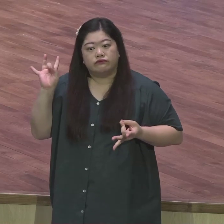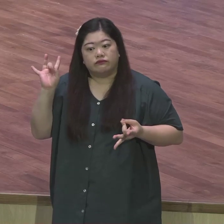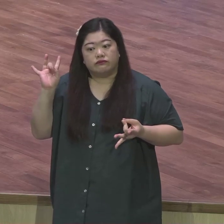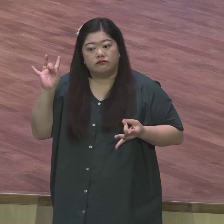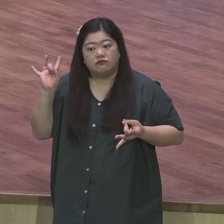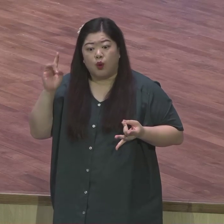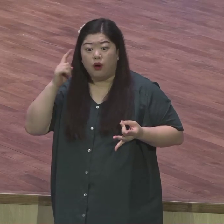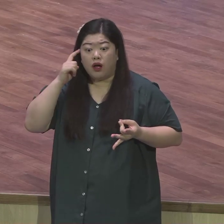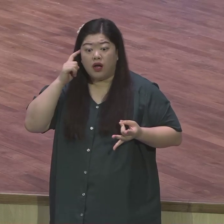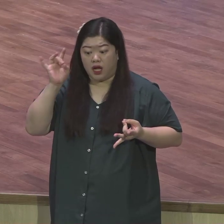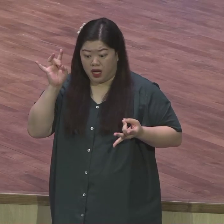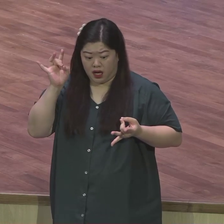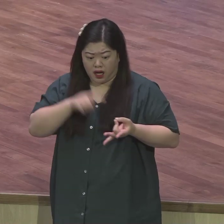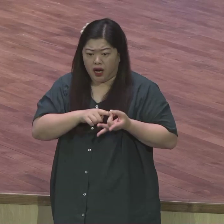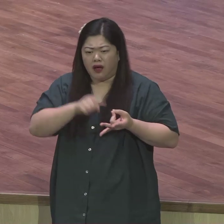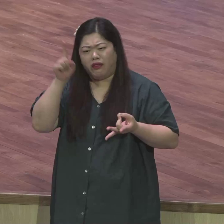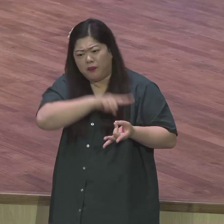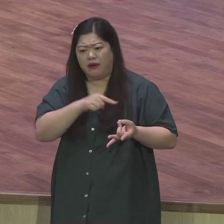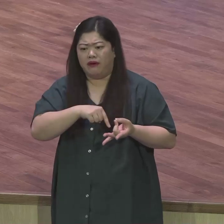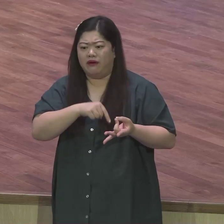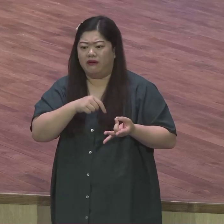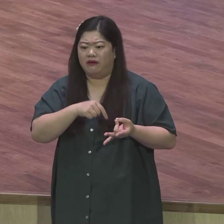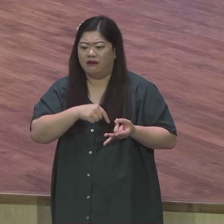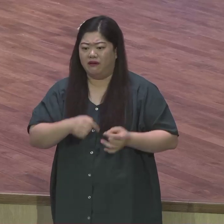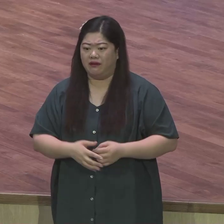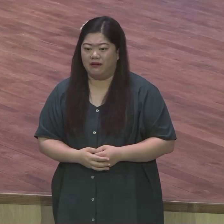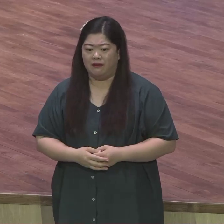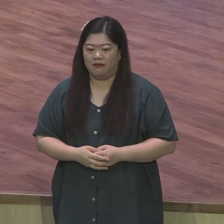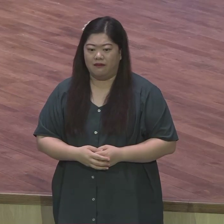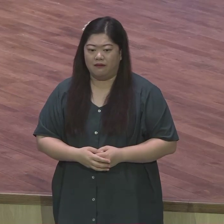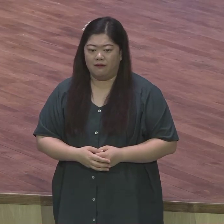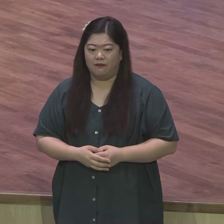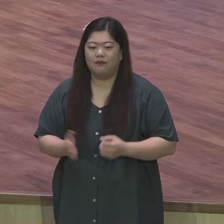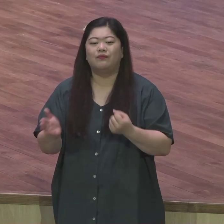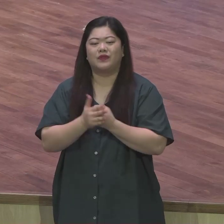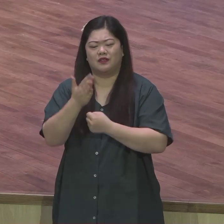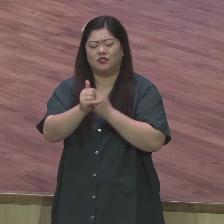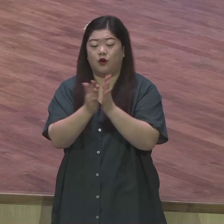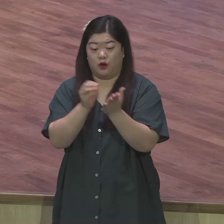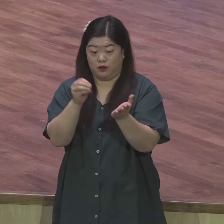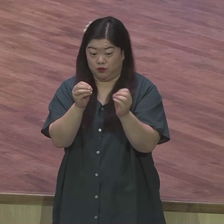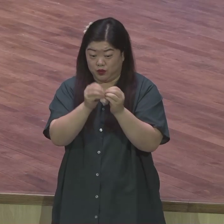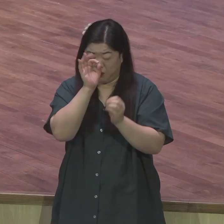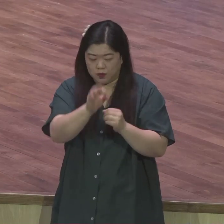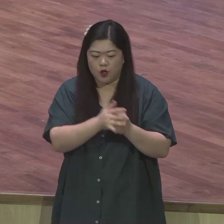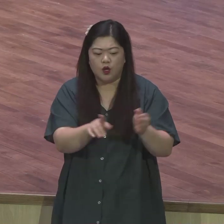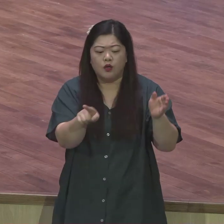아멘 그러니까 성경은 이렇게 강력하게 말합니다 불신자보다 악해서 되겠어요